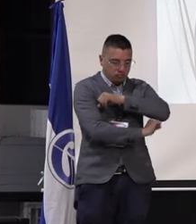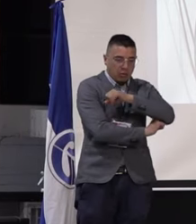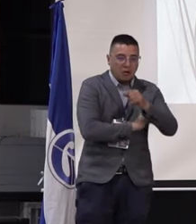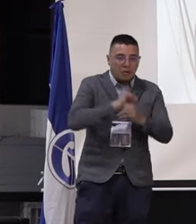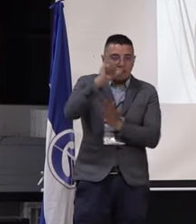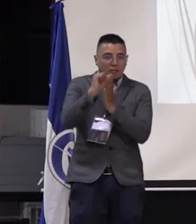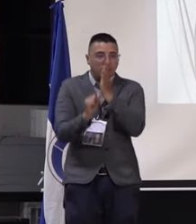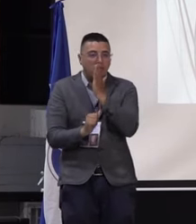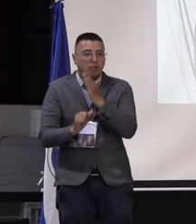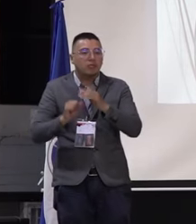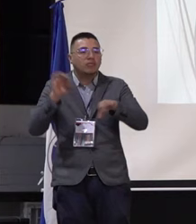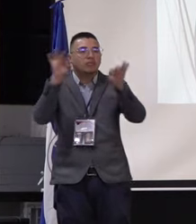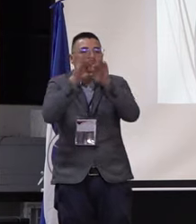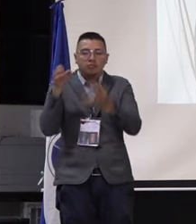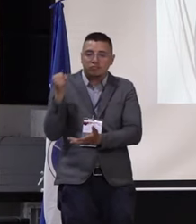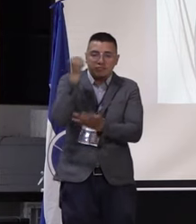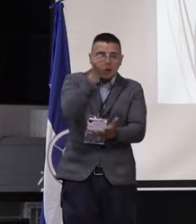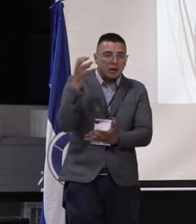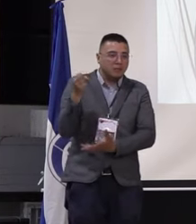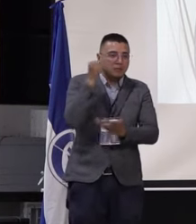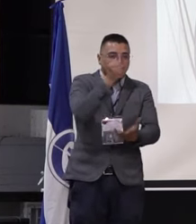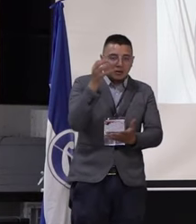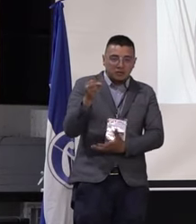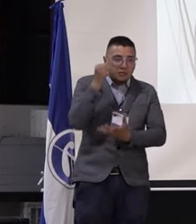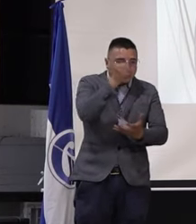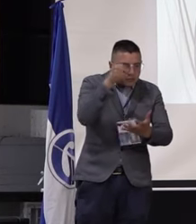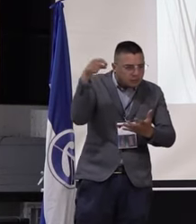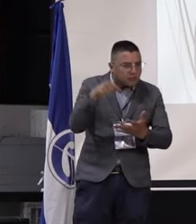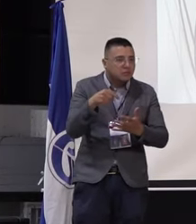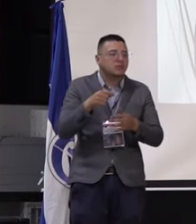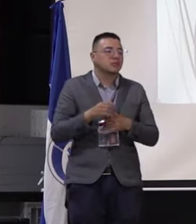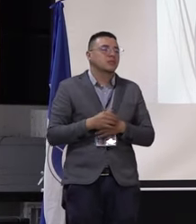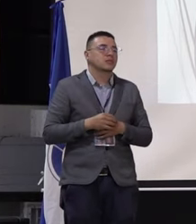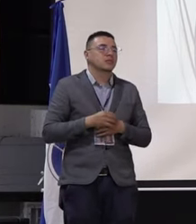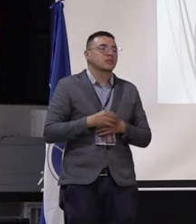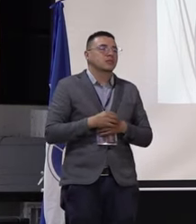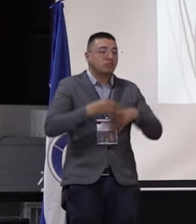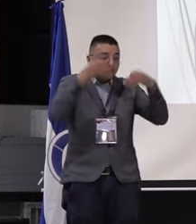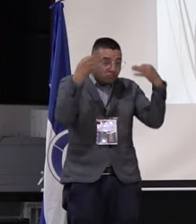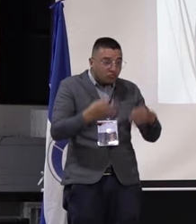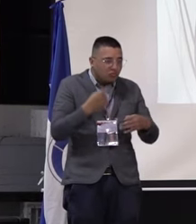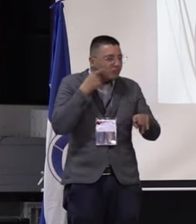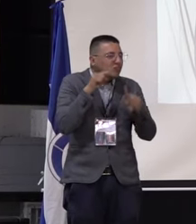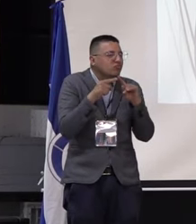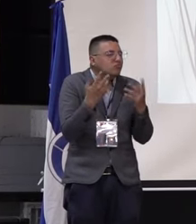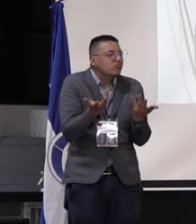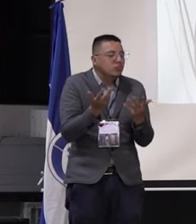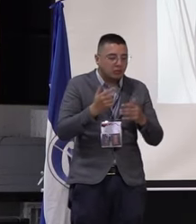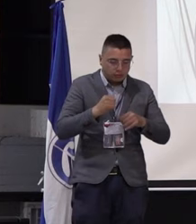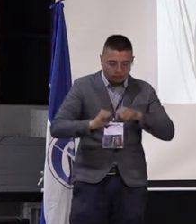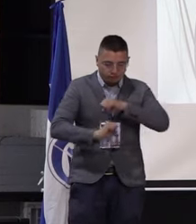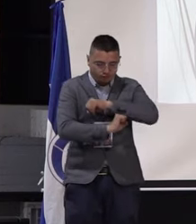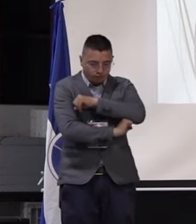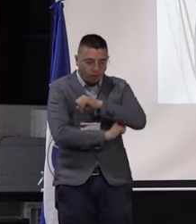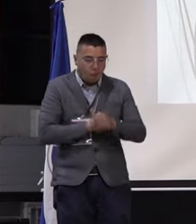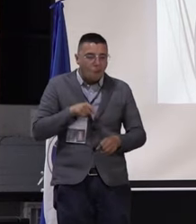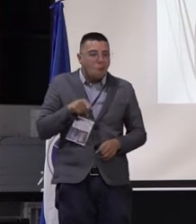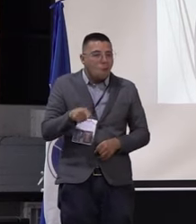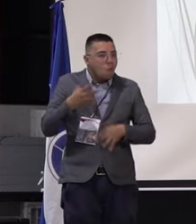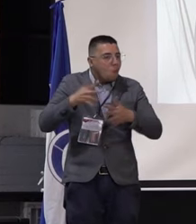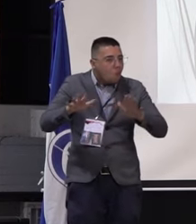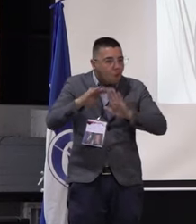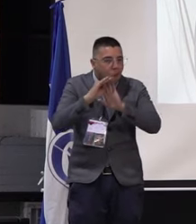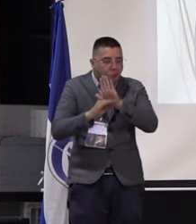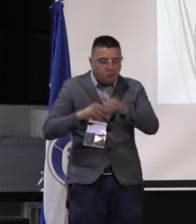de los programas de incentivos. Entonces, como vemos acá, no hay nada nuevo bajo el sol. Realmente lo que queremos es fortalecer lo que también ya existe, lo que la